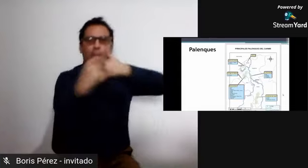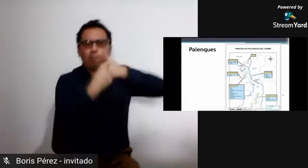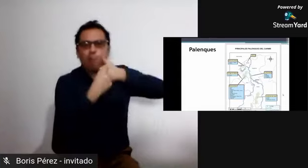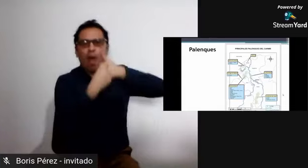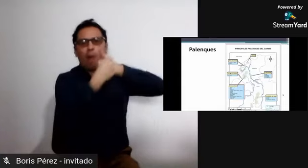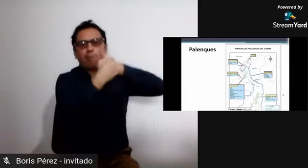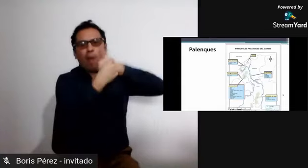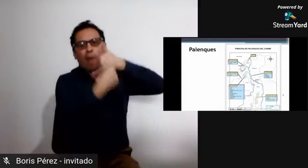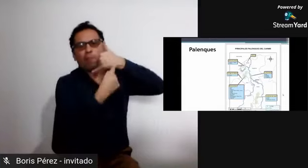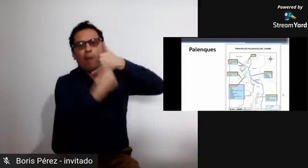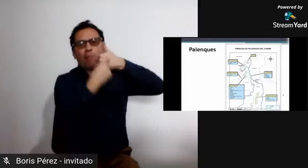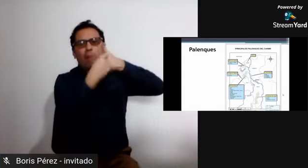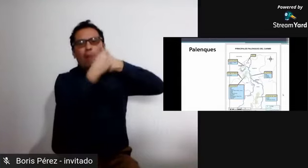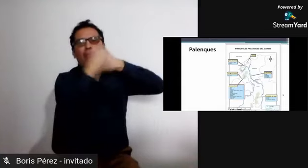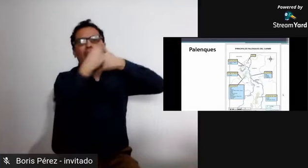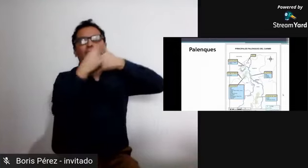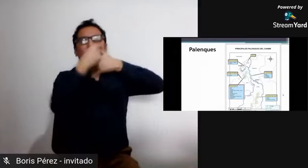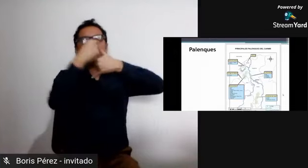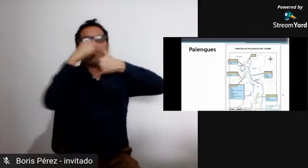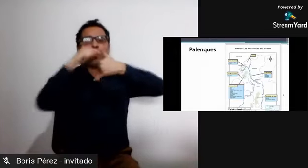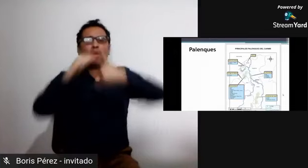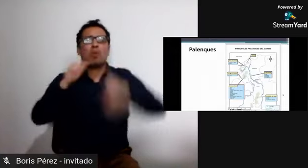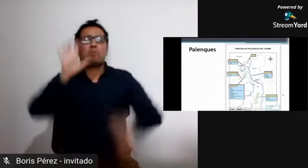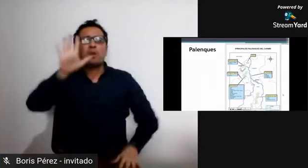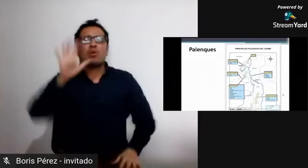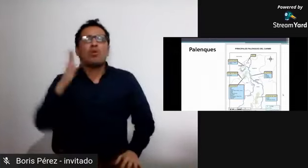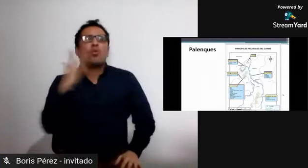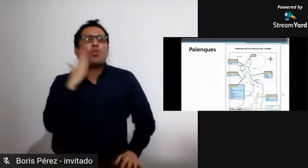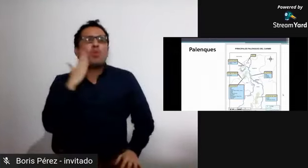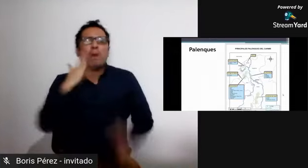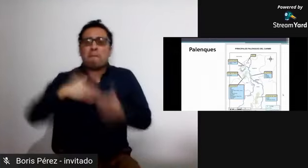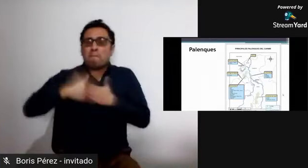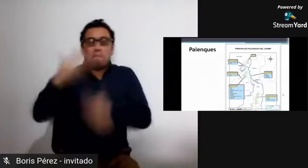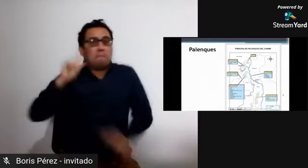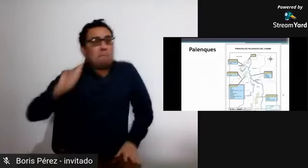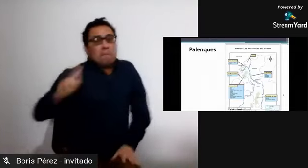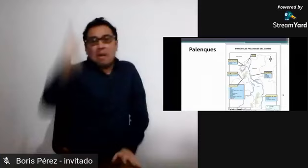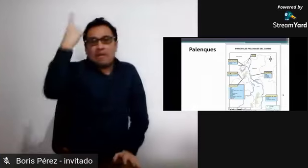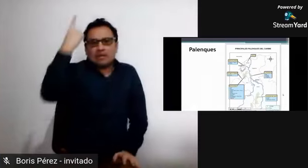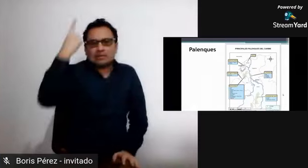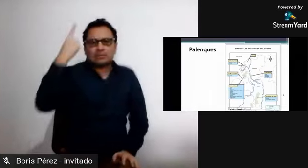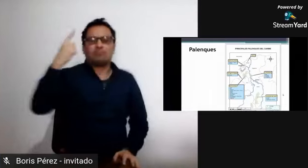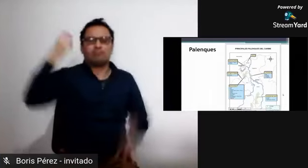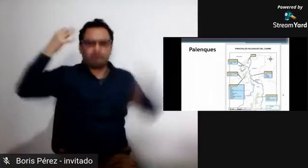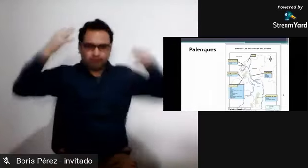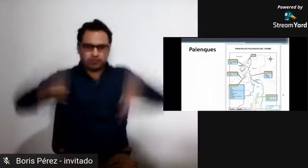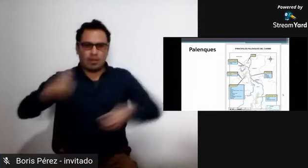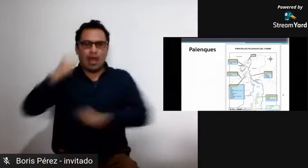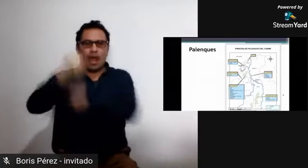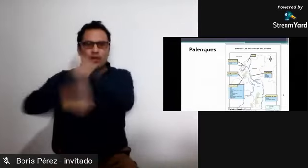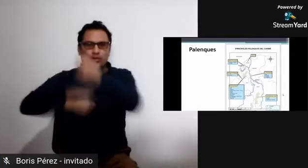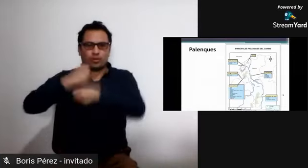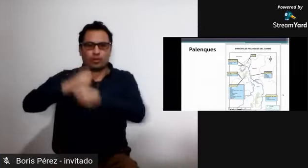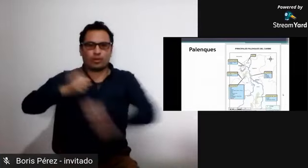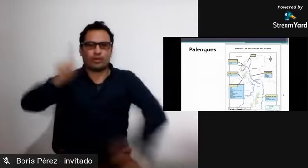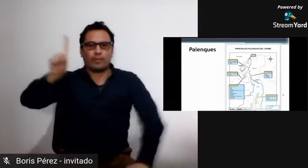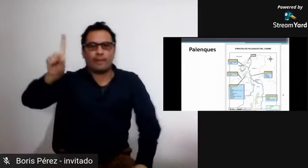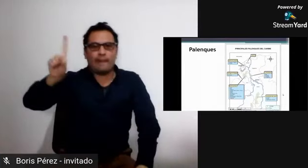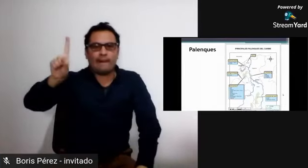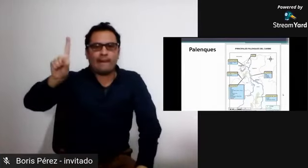las personas que anteriormente estuvieron esclavizadas y huyeron de sus patrones, pues hacían